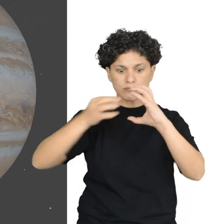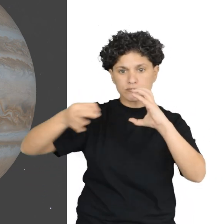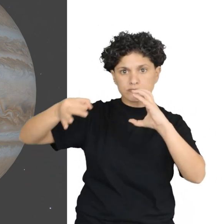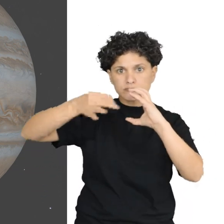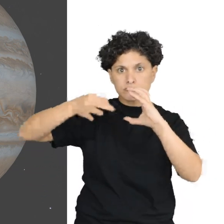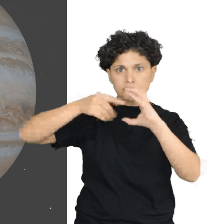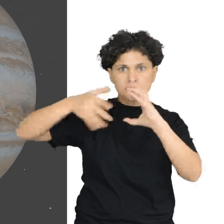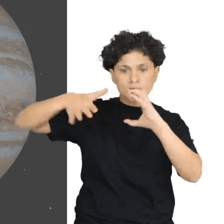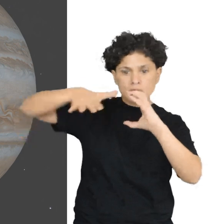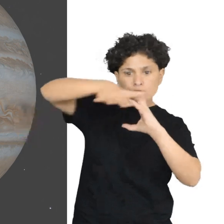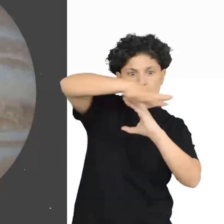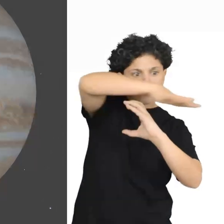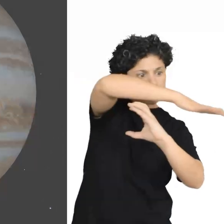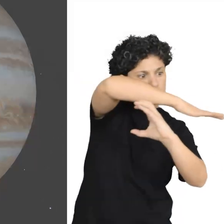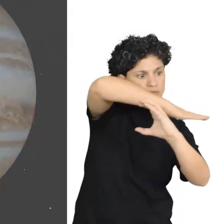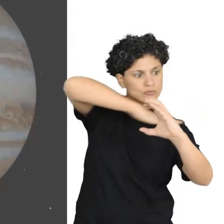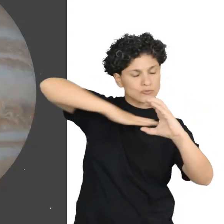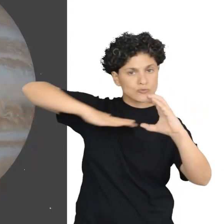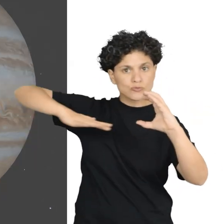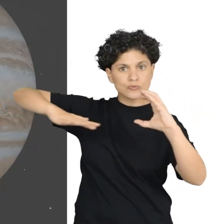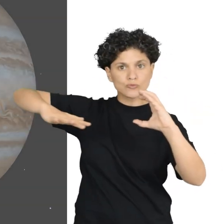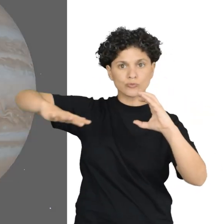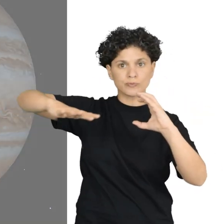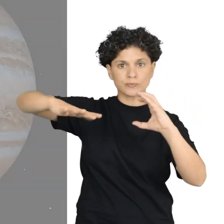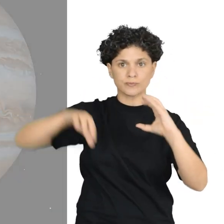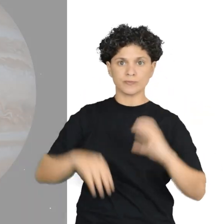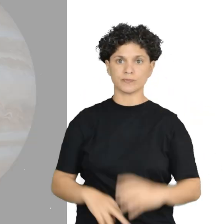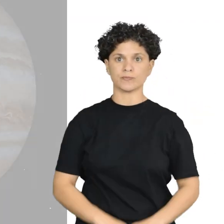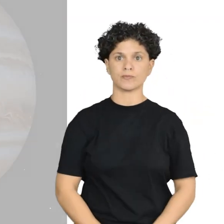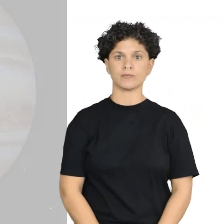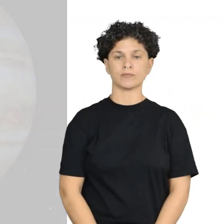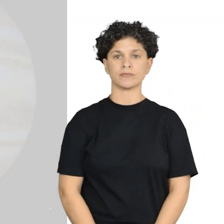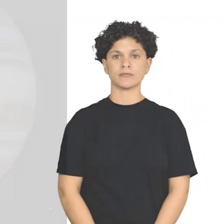Encontrarse a La definición oficial Astronómica Internacional Internacional La definición oficial de la Unión Astronómica Internacional Equino Pronómetro Planeo